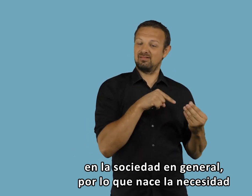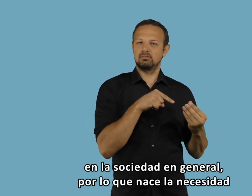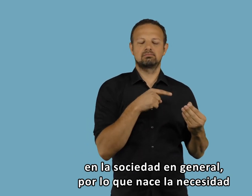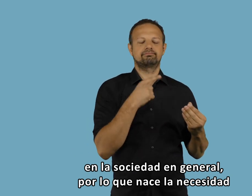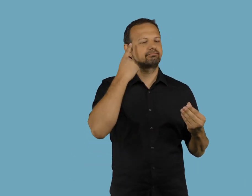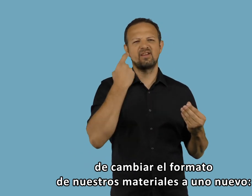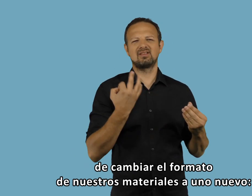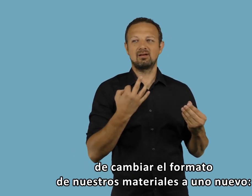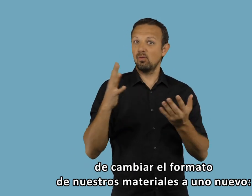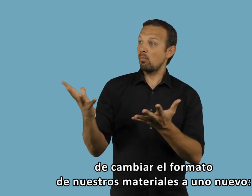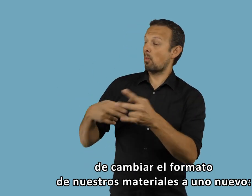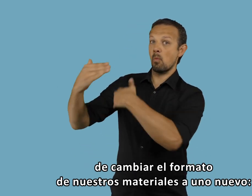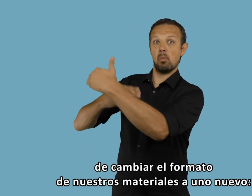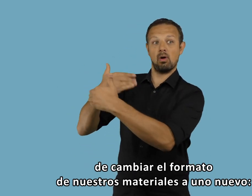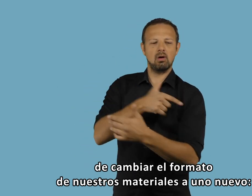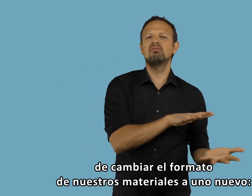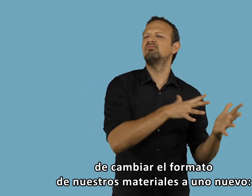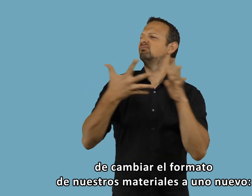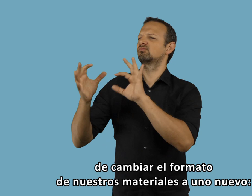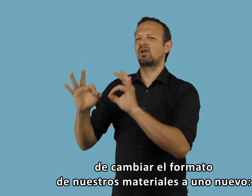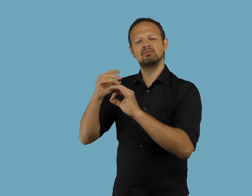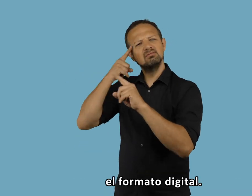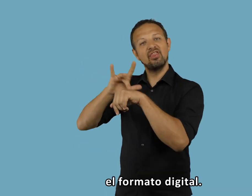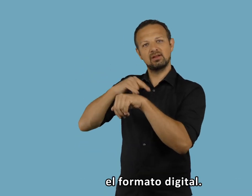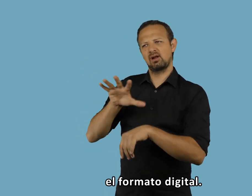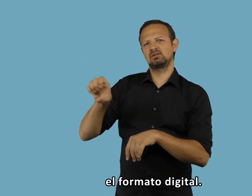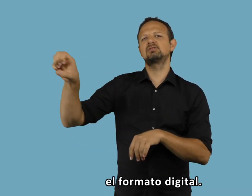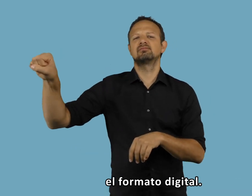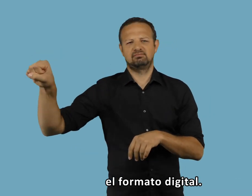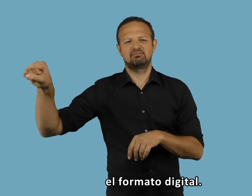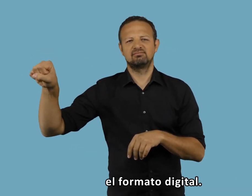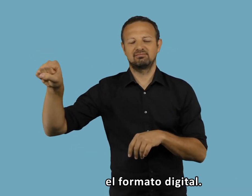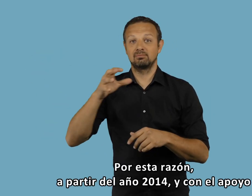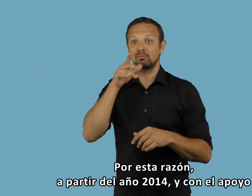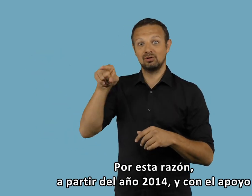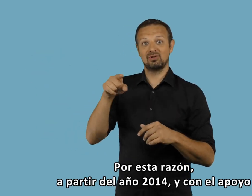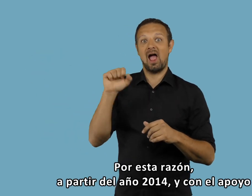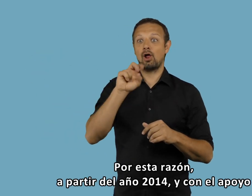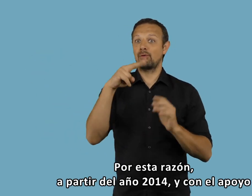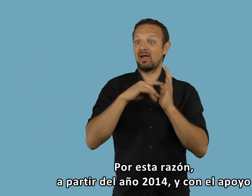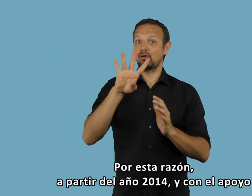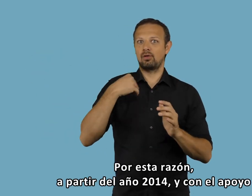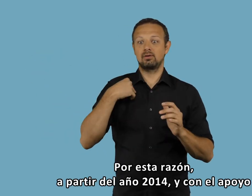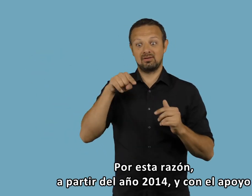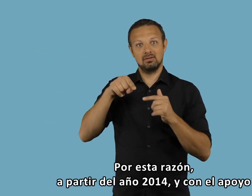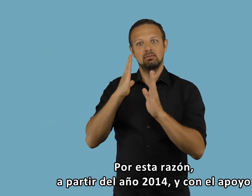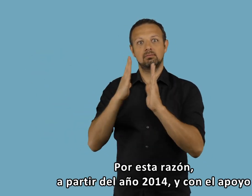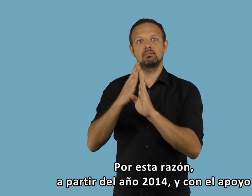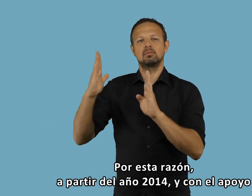necesidad de cambiar el formato de nuestros materiales a uno nuevo, el formato digital. Por esta razón a partir del año